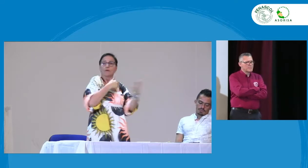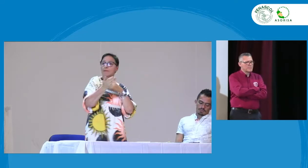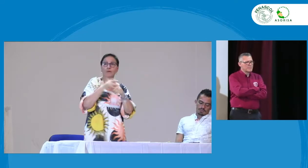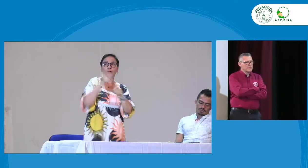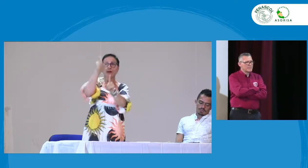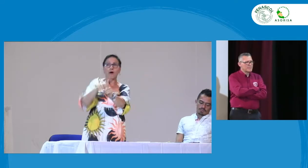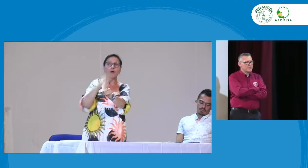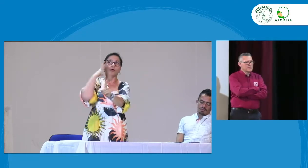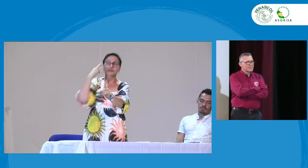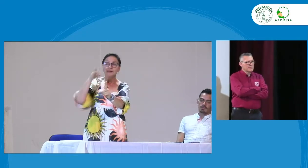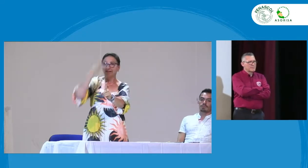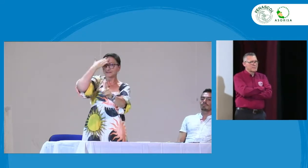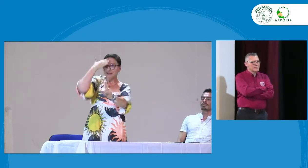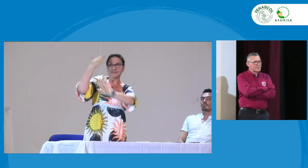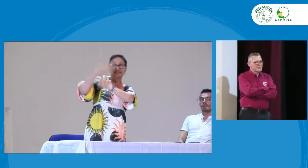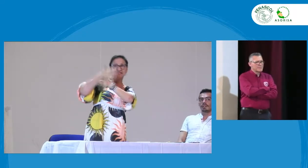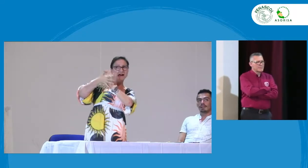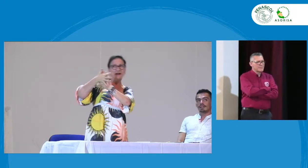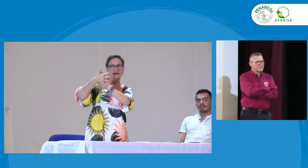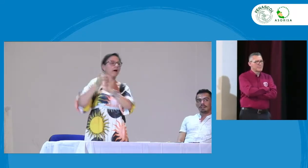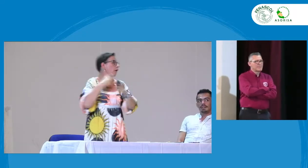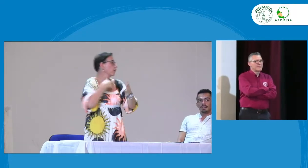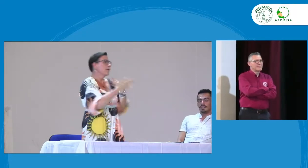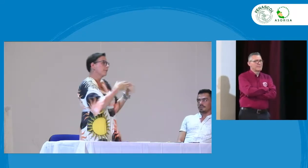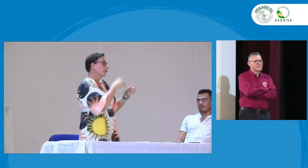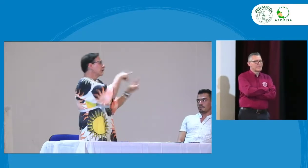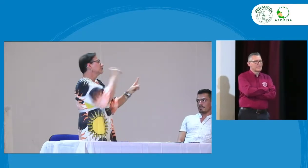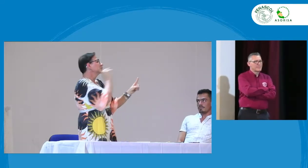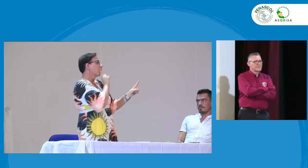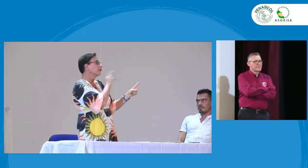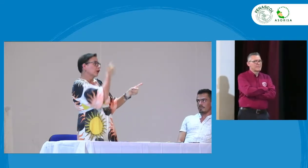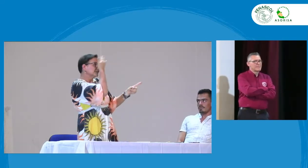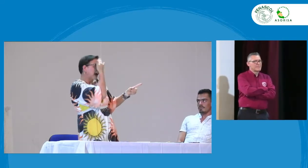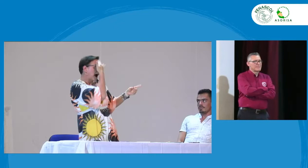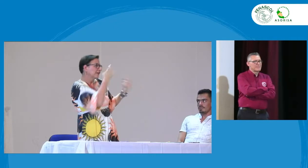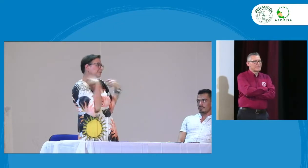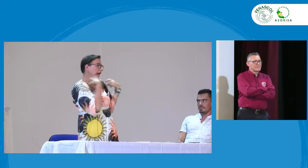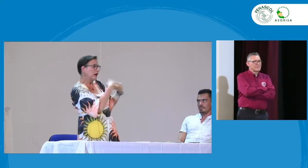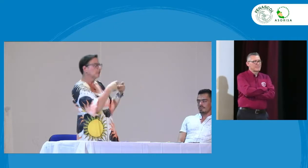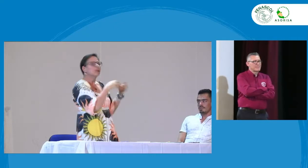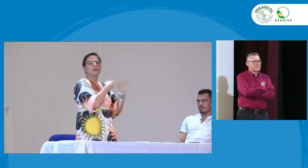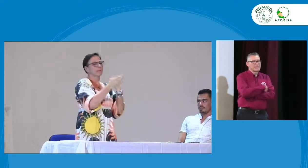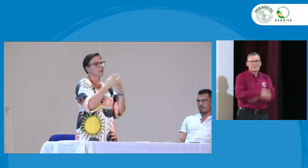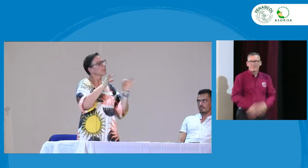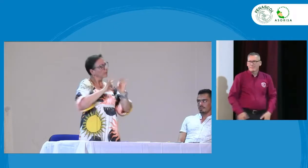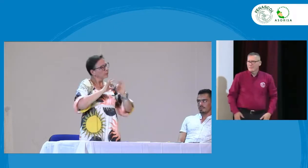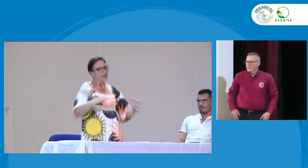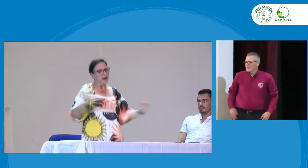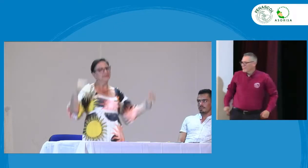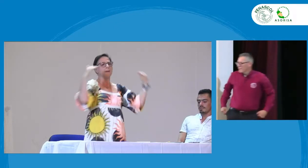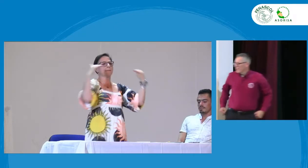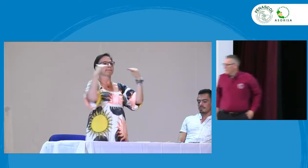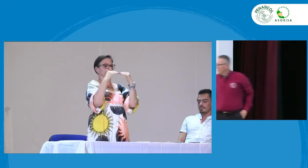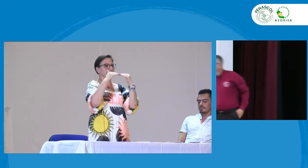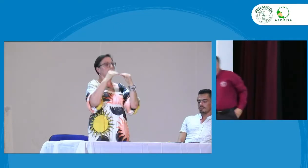y tener en cuenta a los profesionales tanto oyentes como sordos, ¿sí? Si la persona sorda